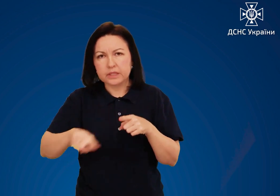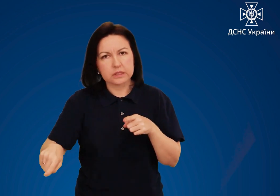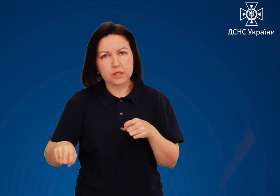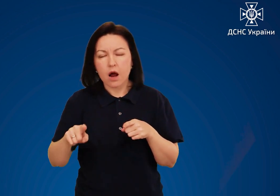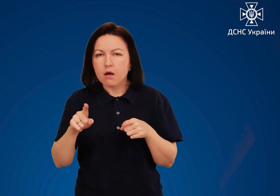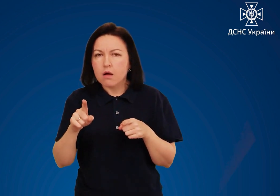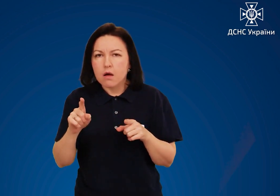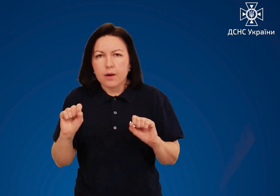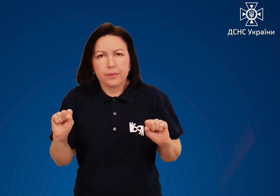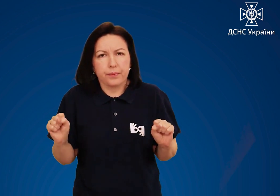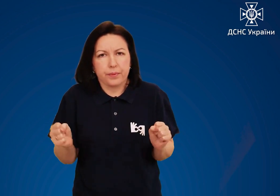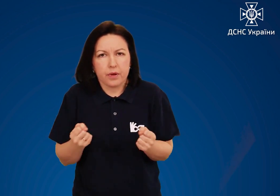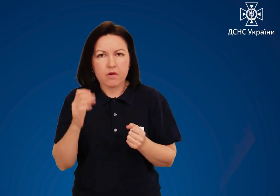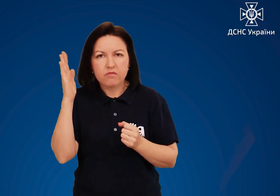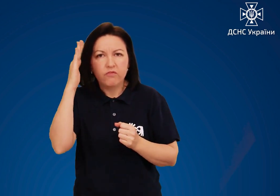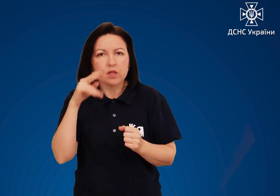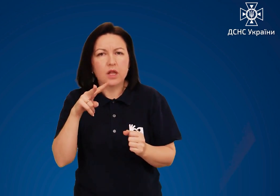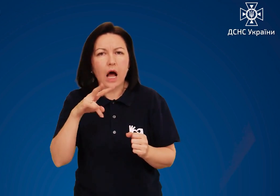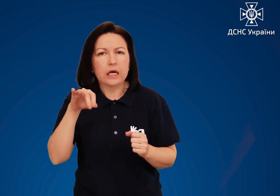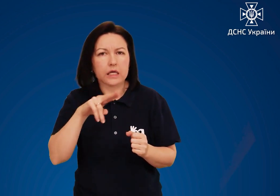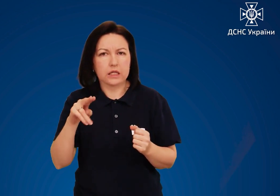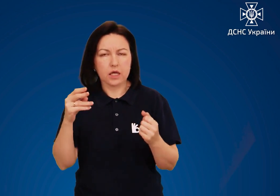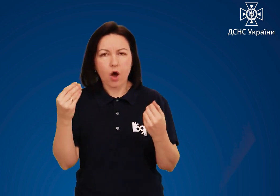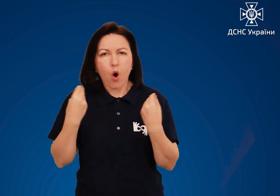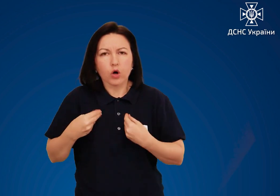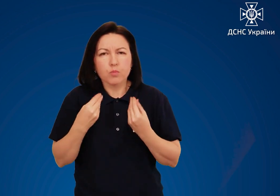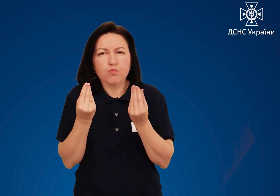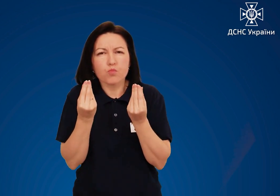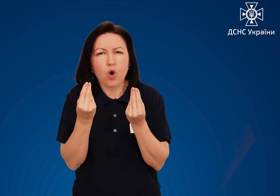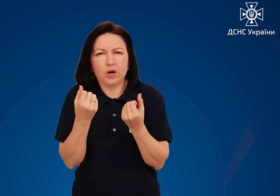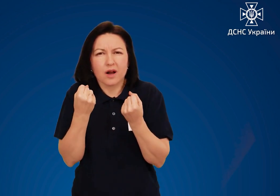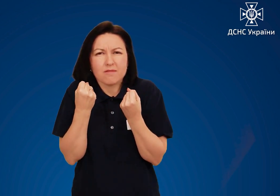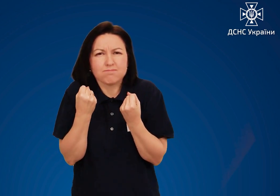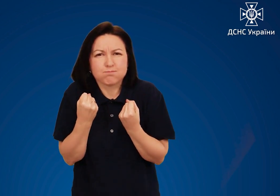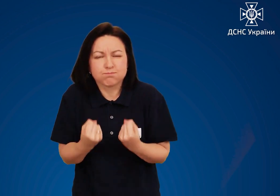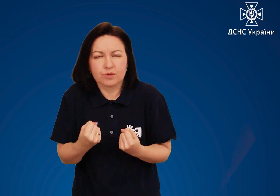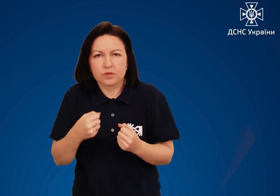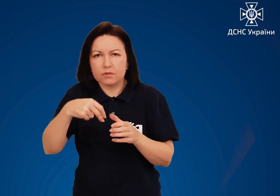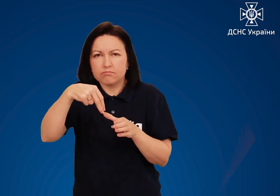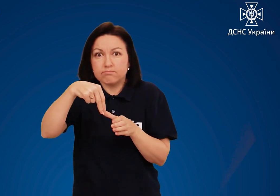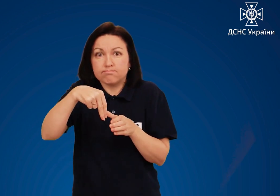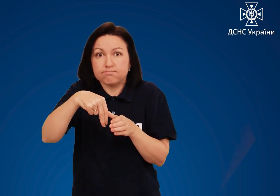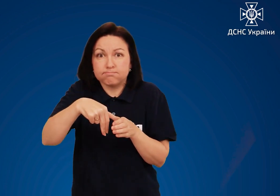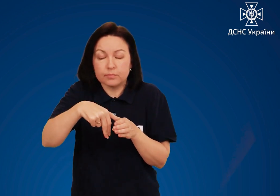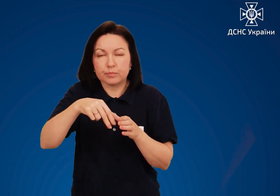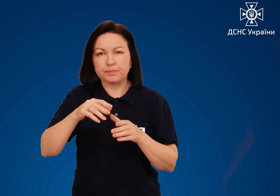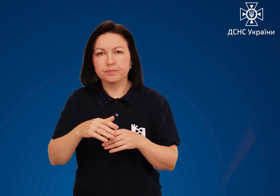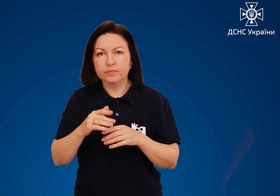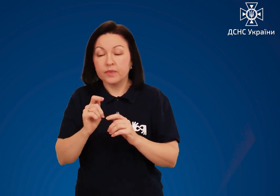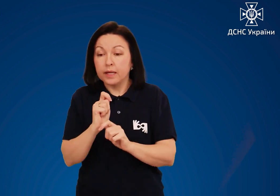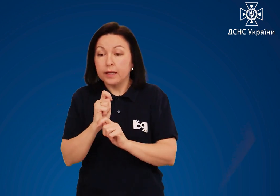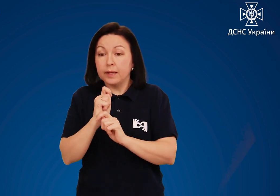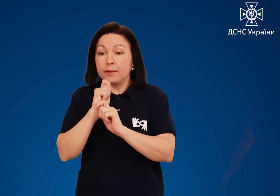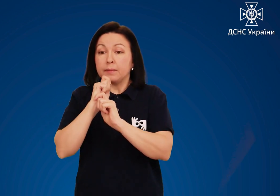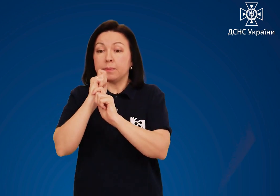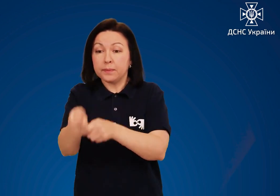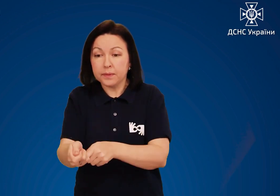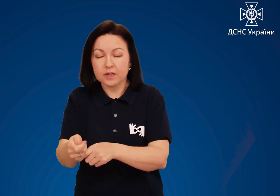швидко мерзне в крижаній воді. Мокрий одяг тягне його донизу. Подавши